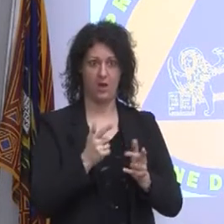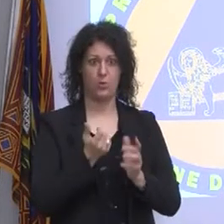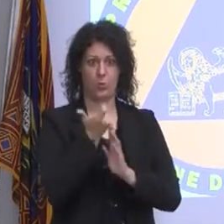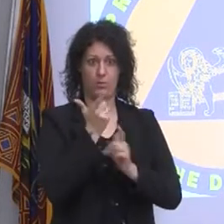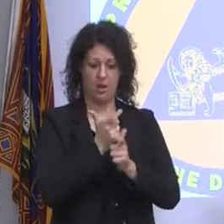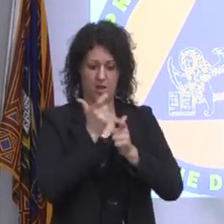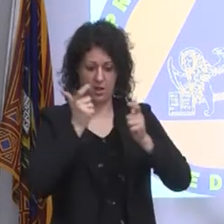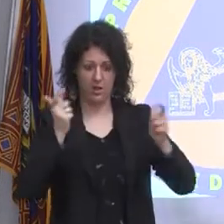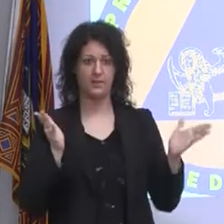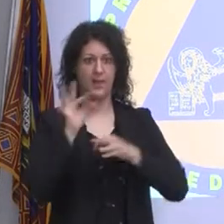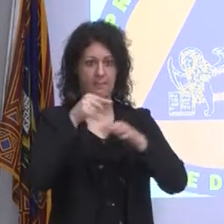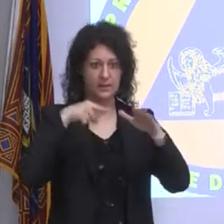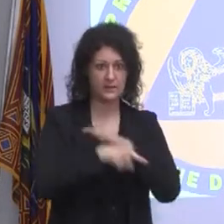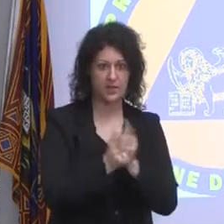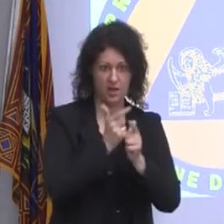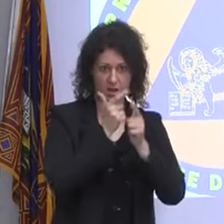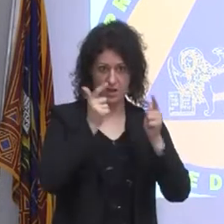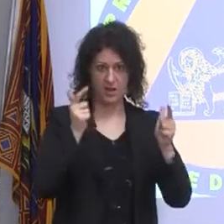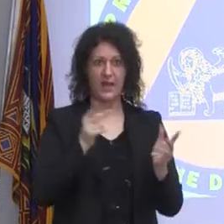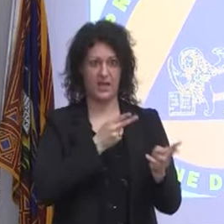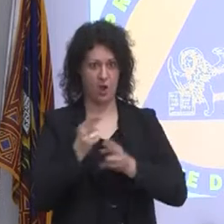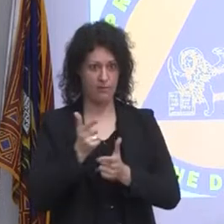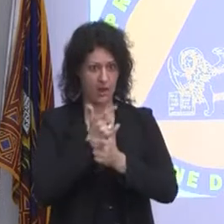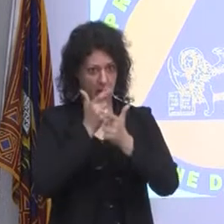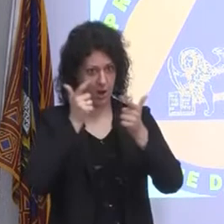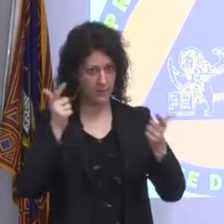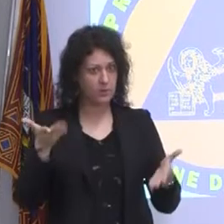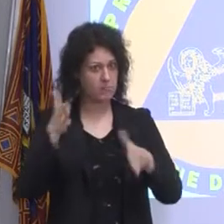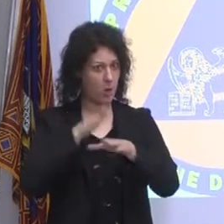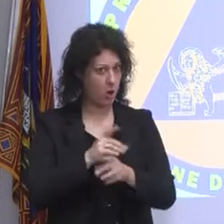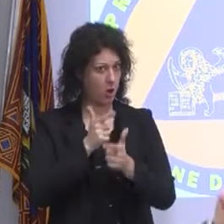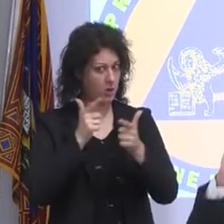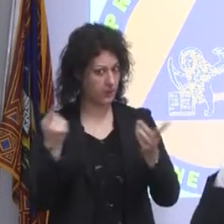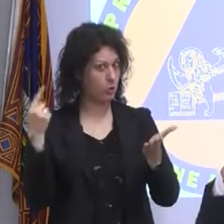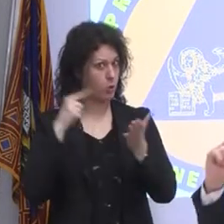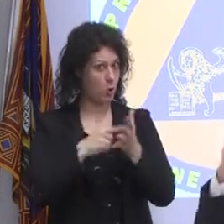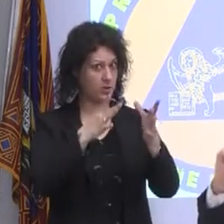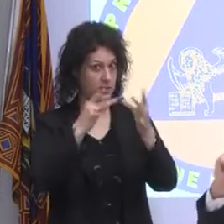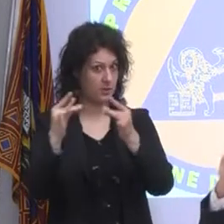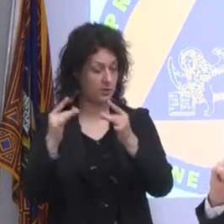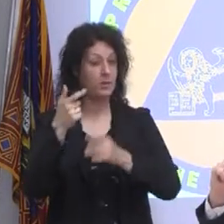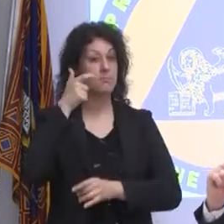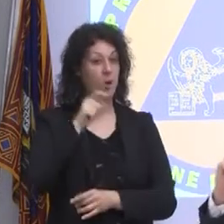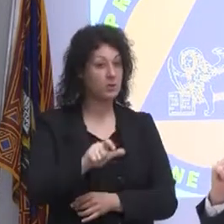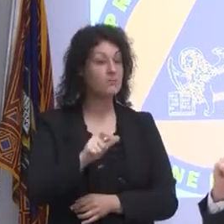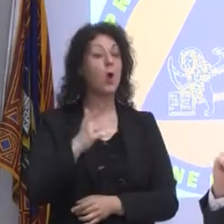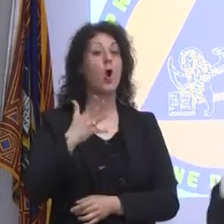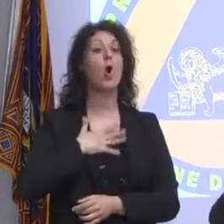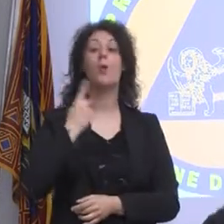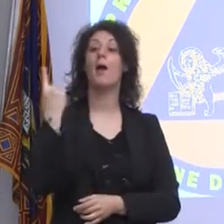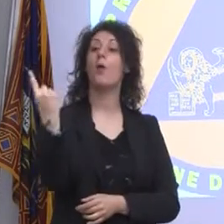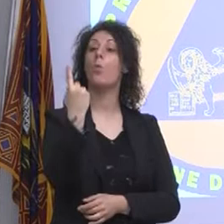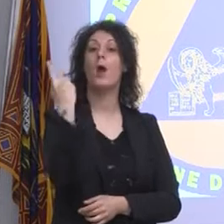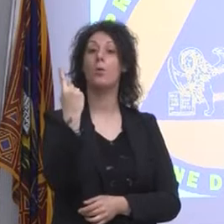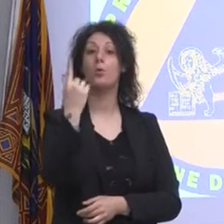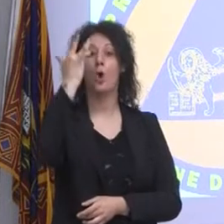tornano a salire i ricoveri, tornano a salire i morti, si torna alla reinfezione. Per colpa di qualcuno si rischia di non far